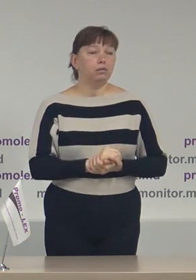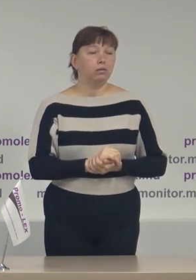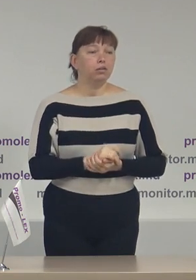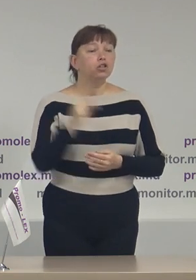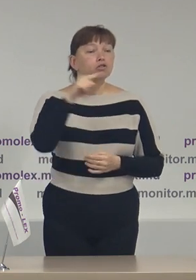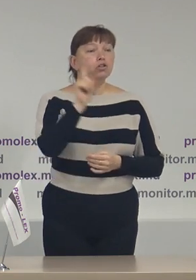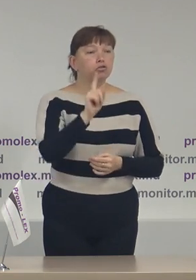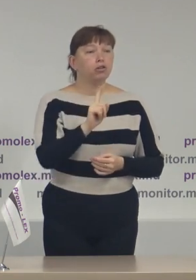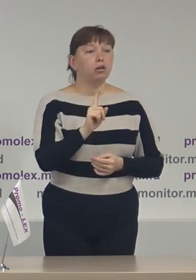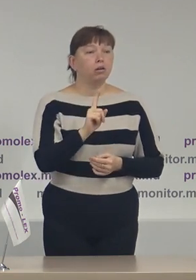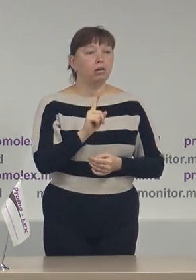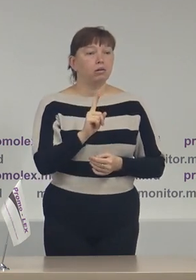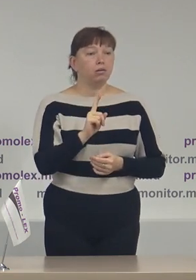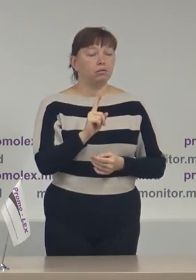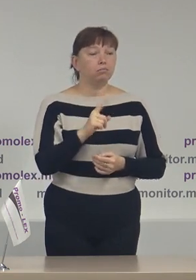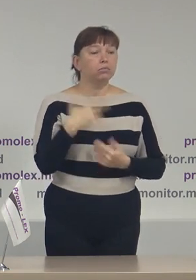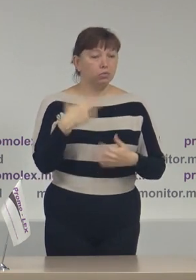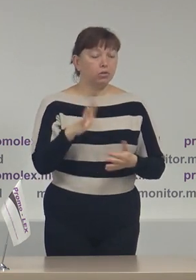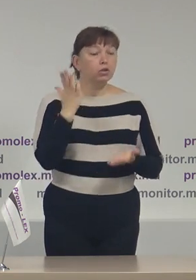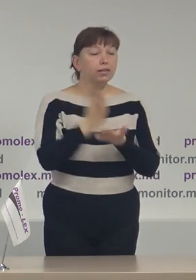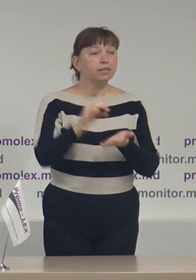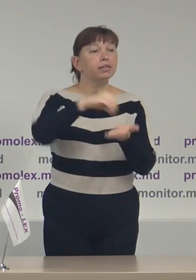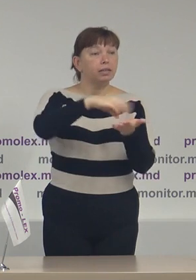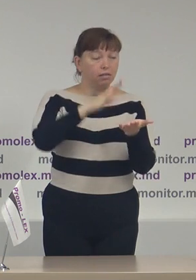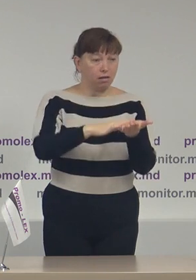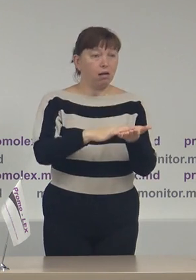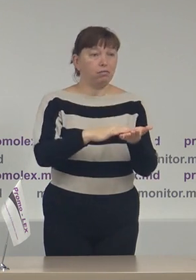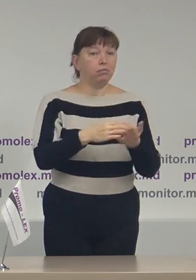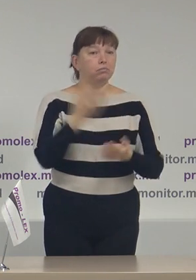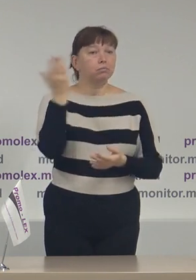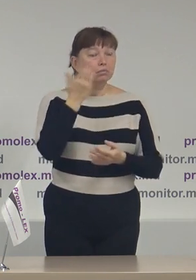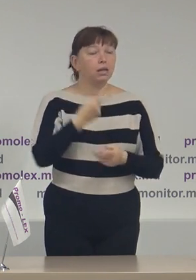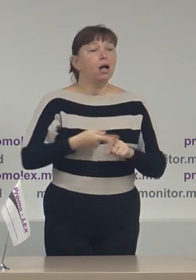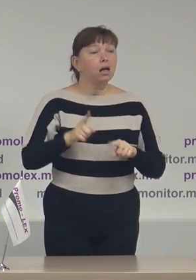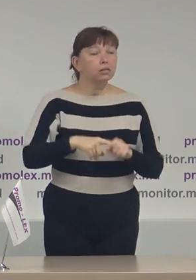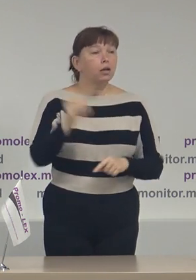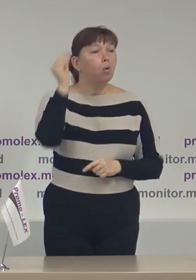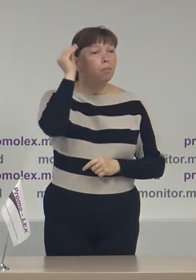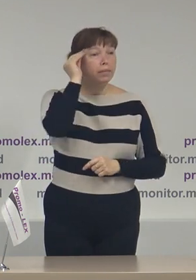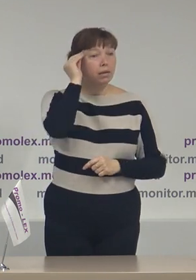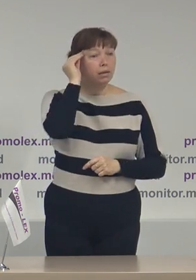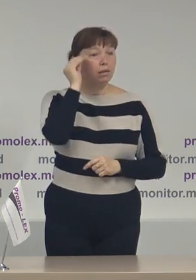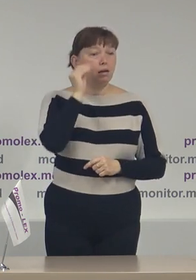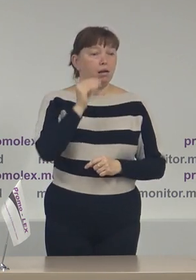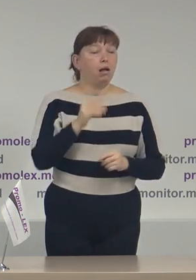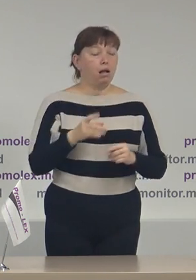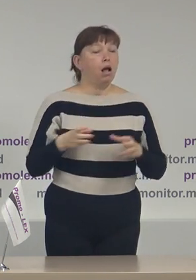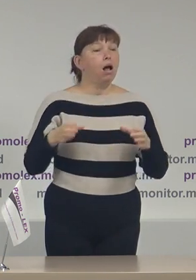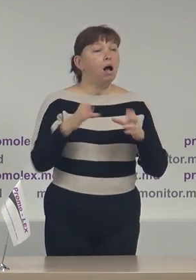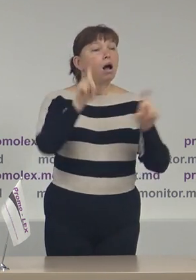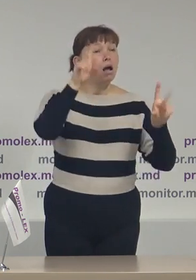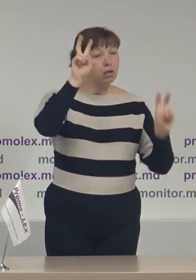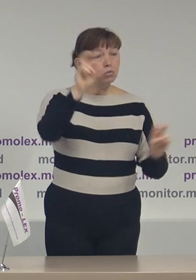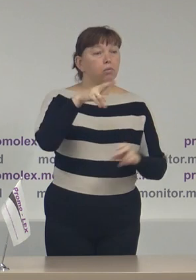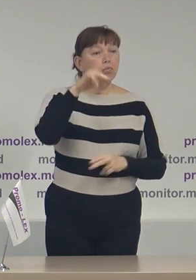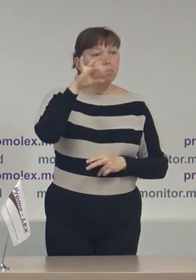ceea ce este menționată în raportele noastre publice este opinia Asociației Promolex, misiunii